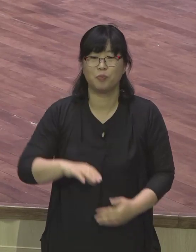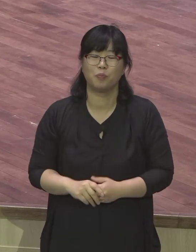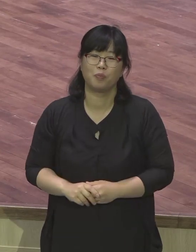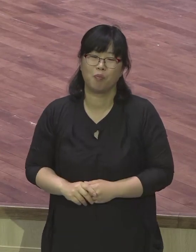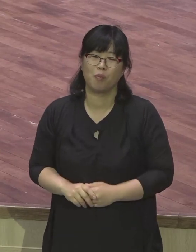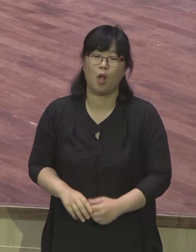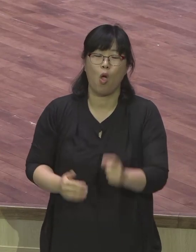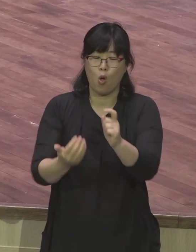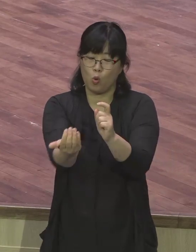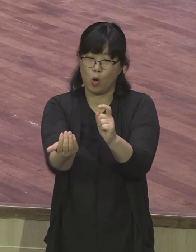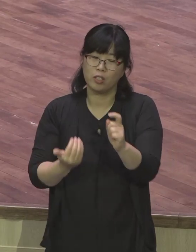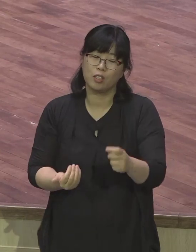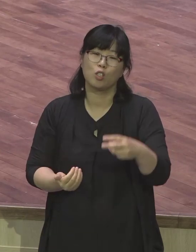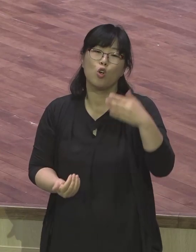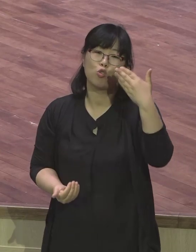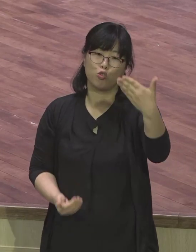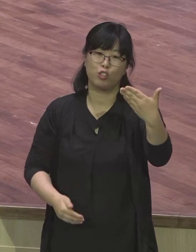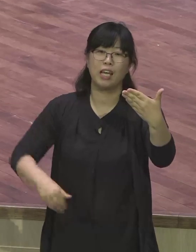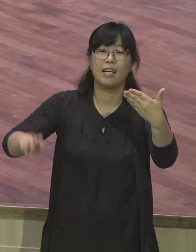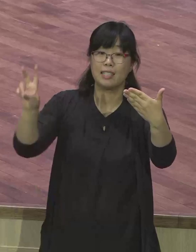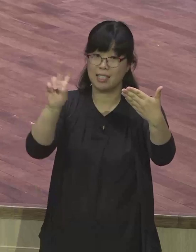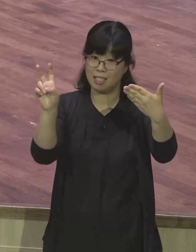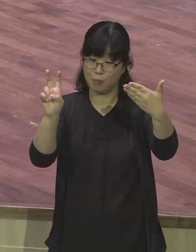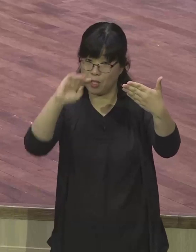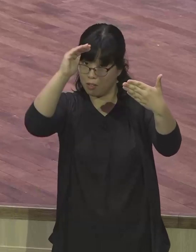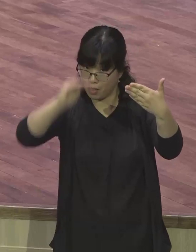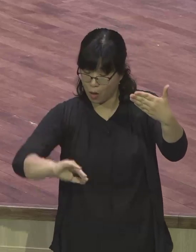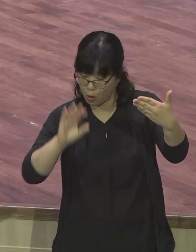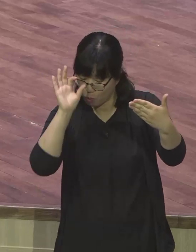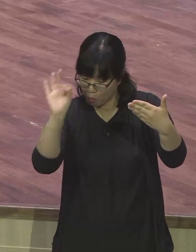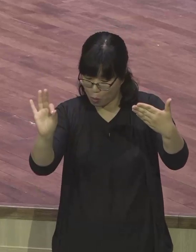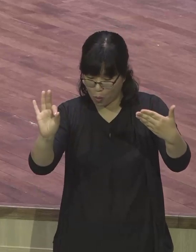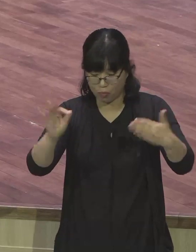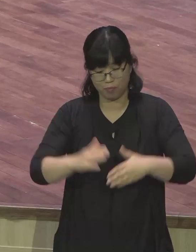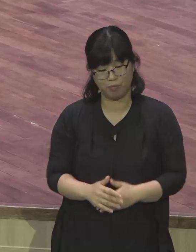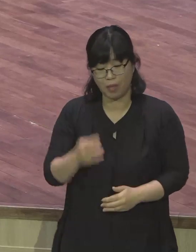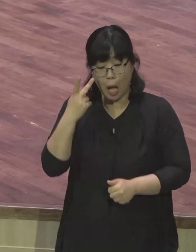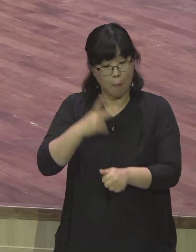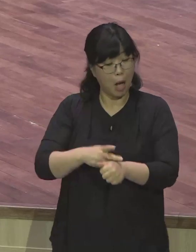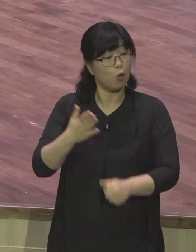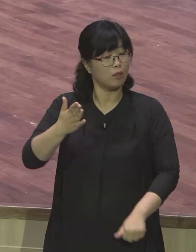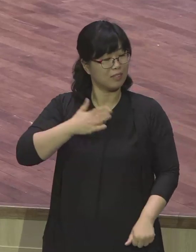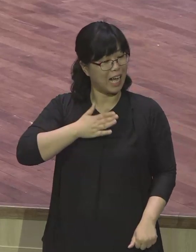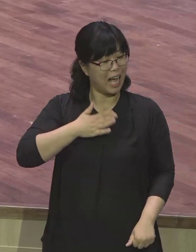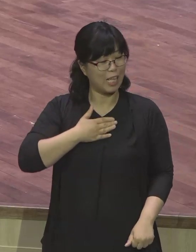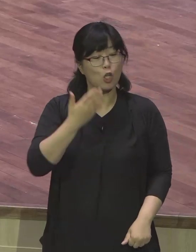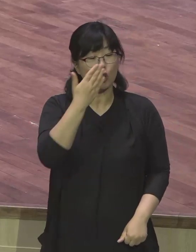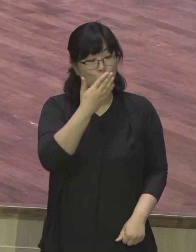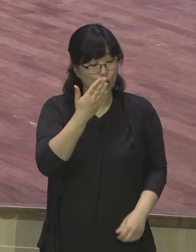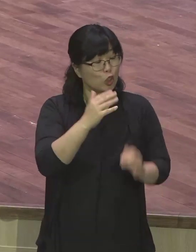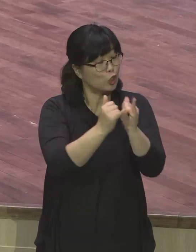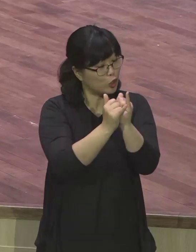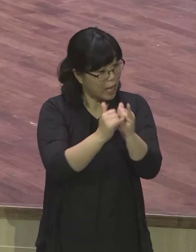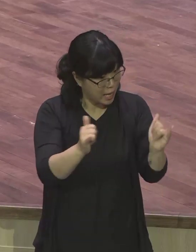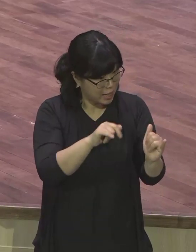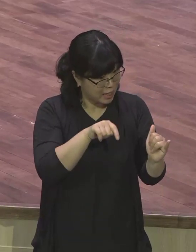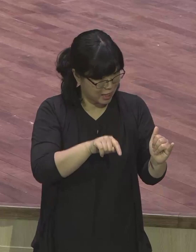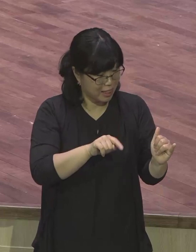20절의 말씀을 보면 유대인들에게 내가 유대인 같이 같이 된 것은 유대인들을 얻고자 하며 율법